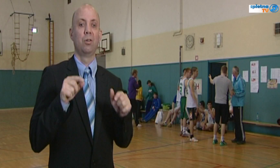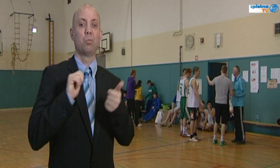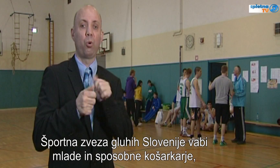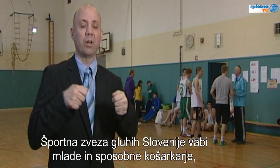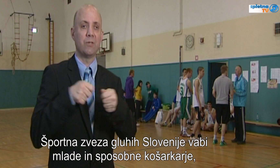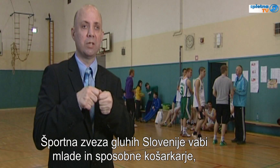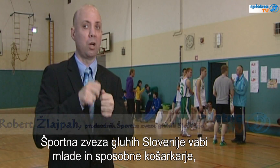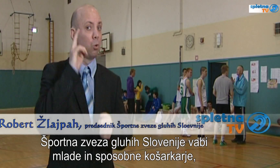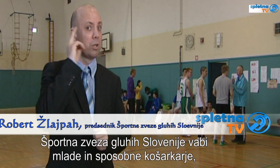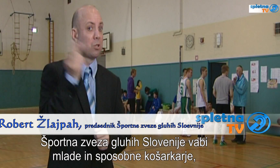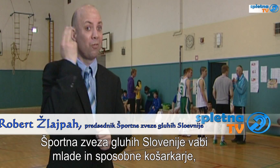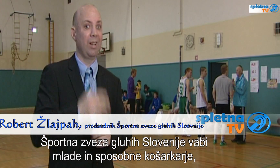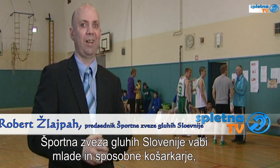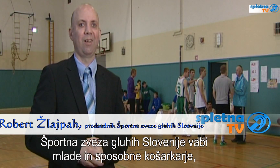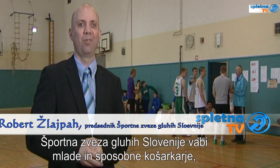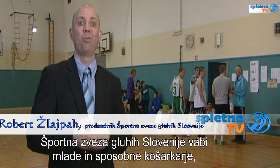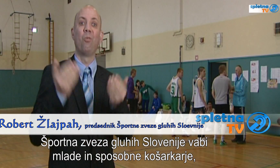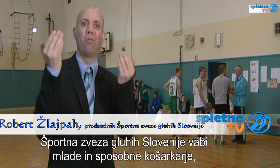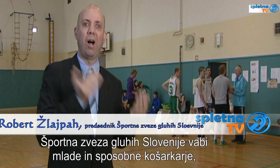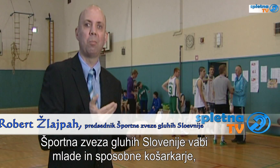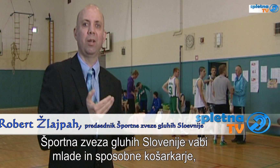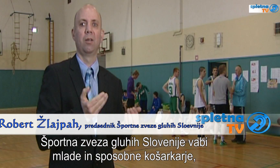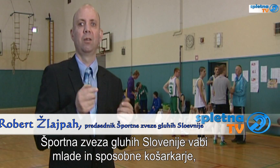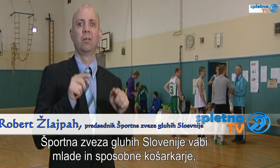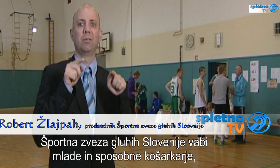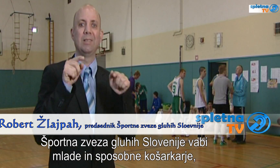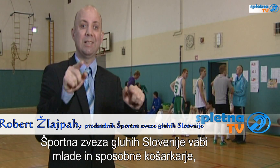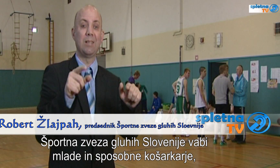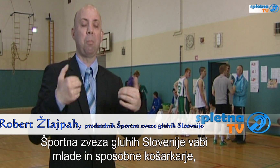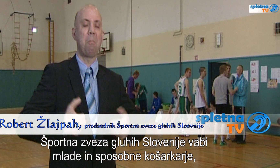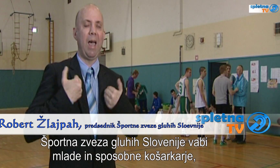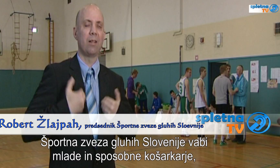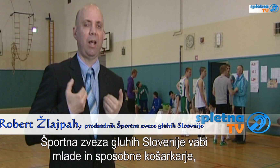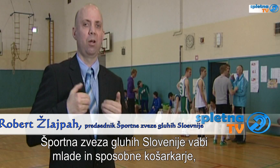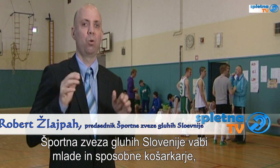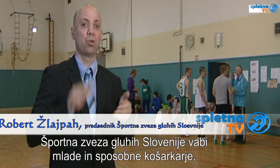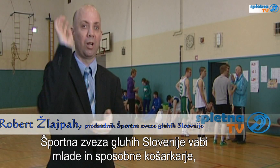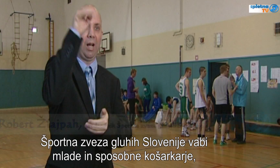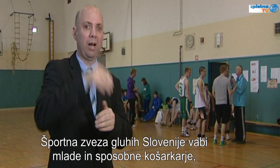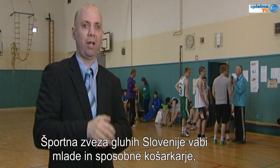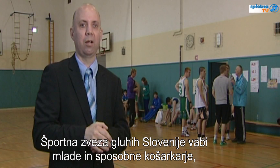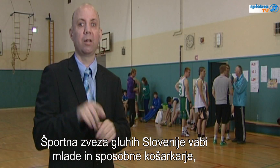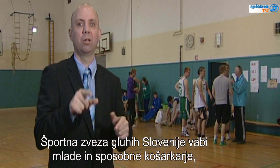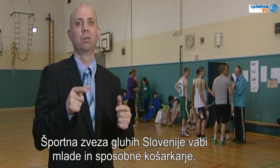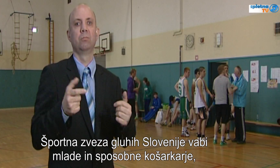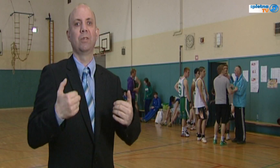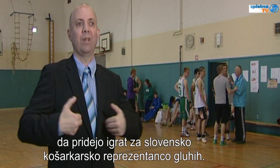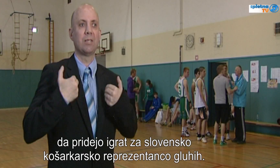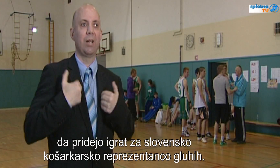Zavod ušeljali in prekoznali